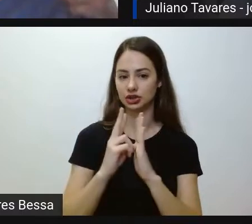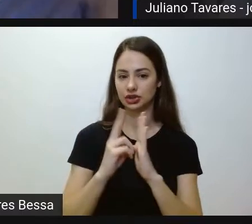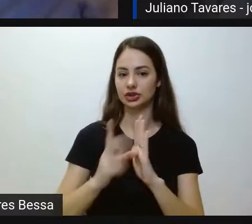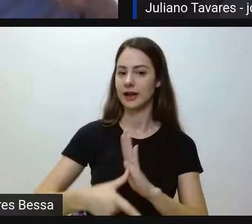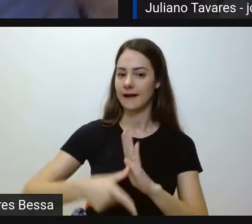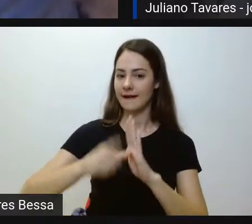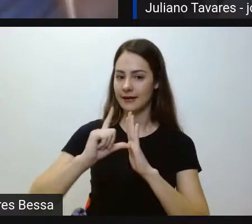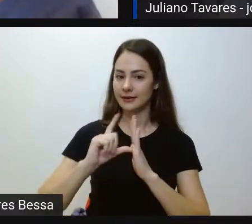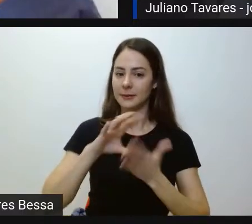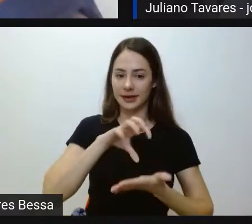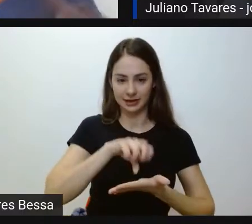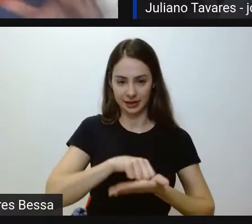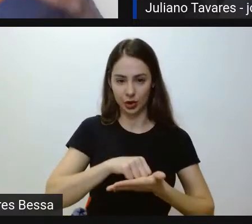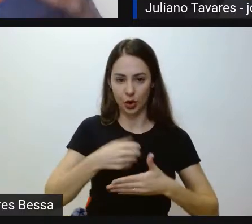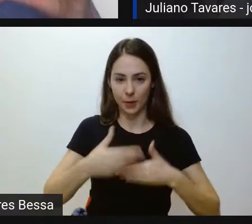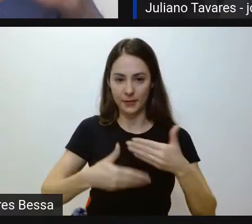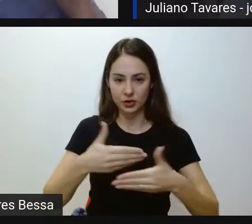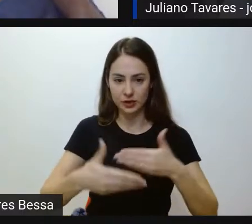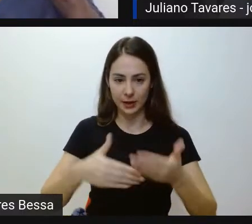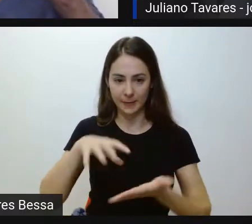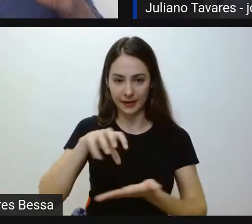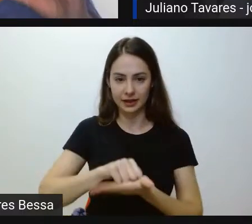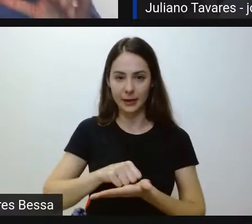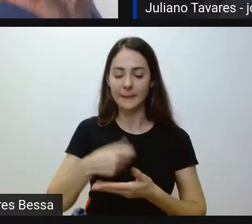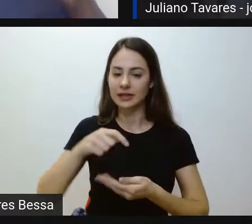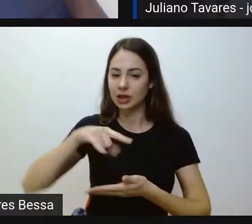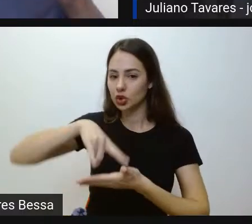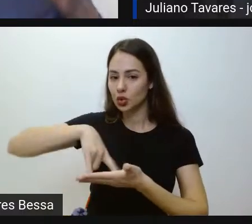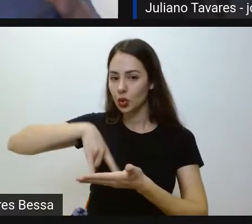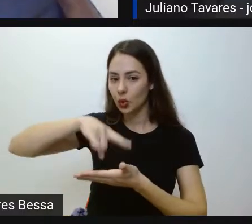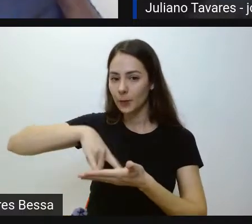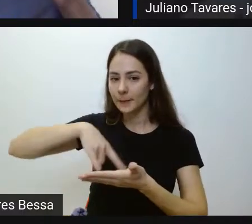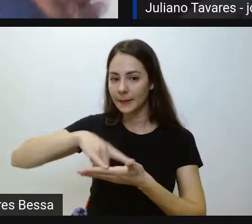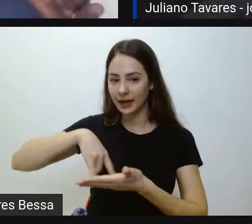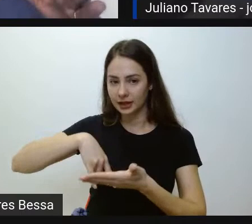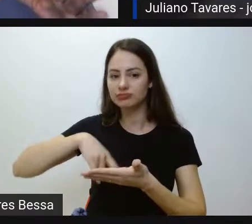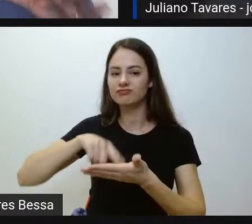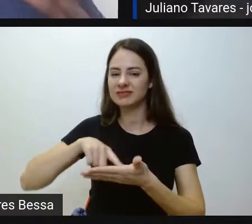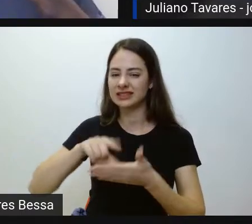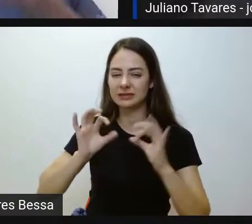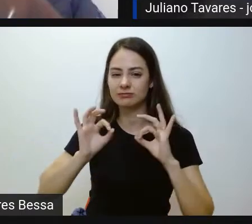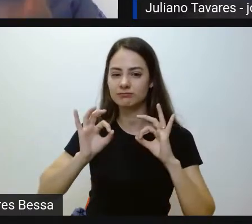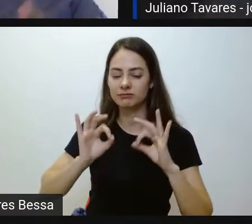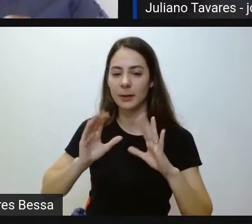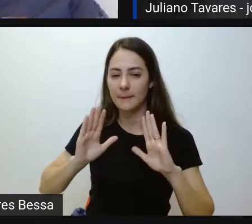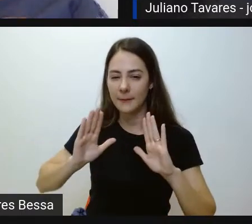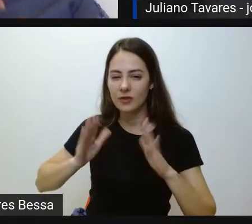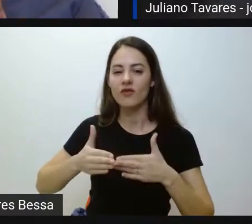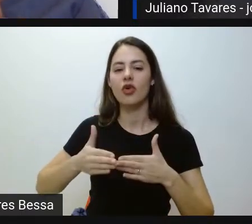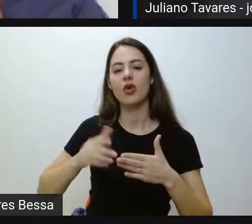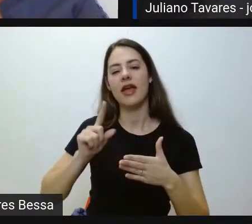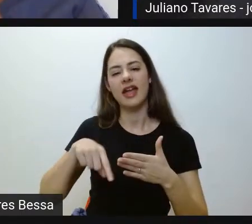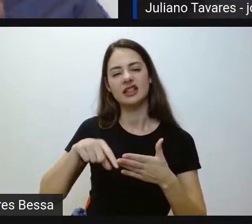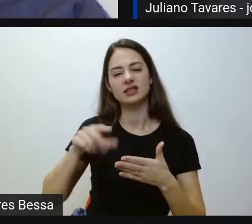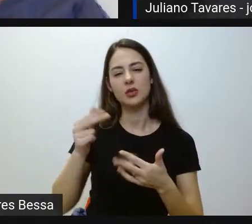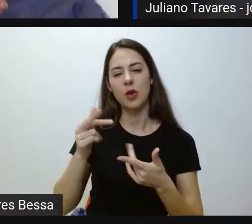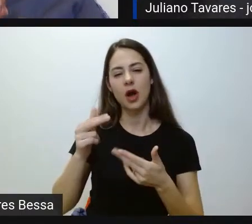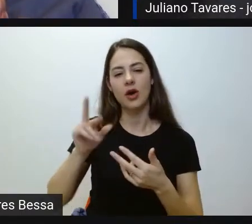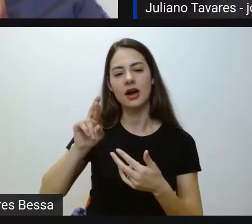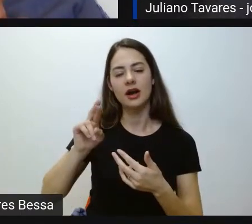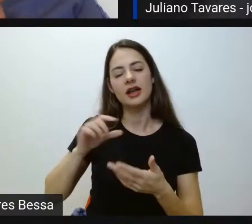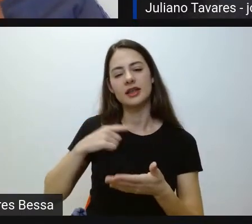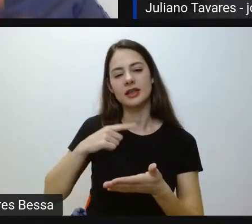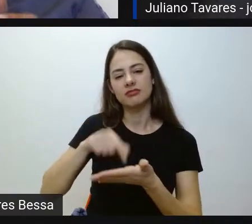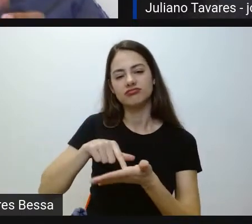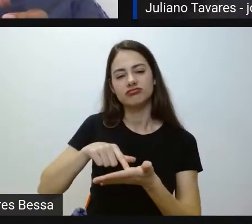da matrícula, lá no processo de matrícula, levam um documento muito específico. Ou é um registro de